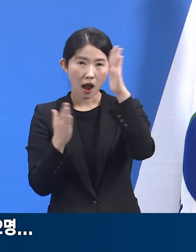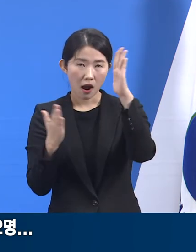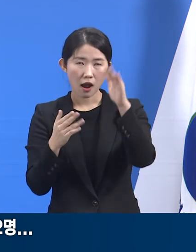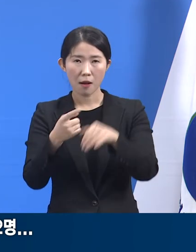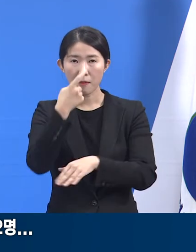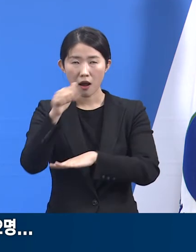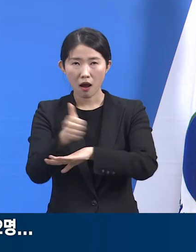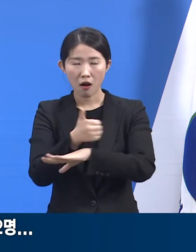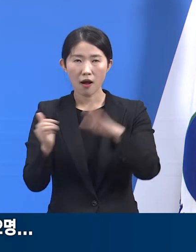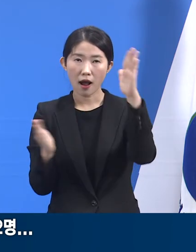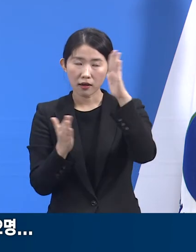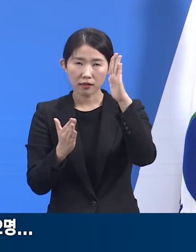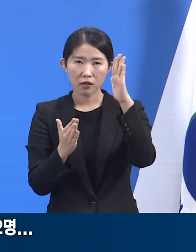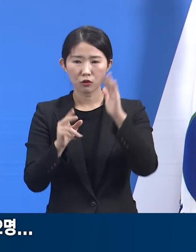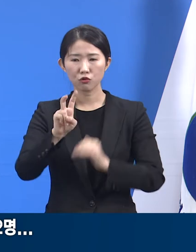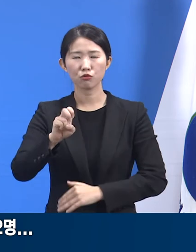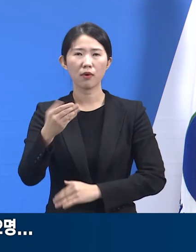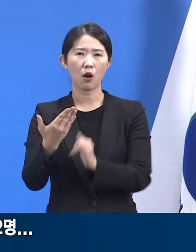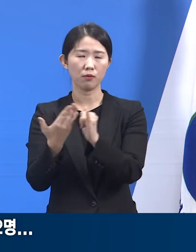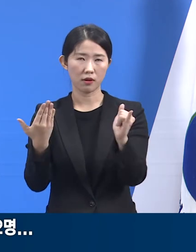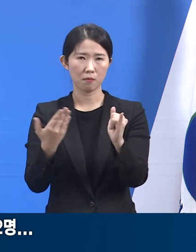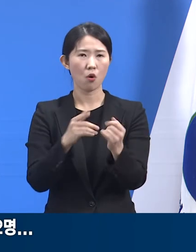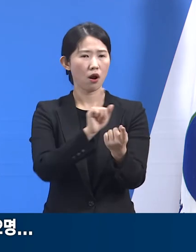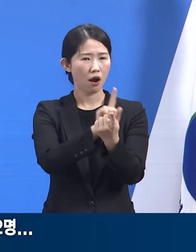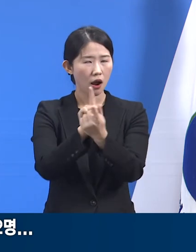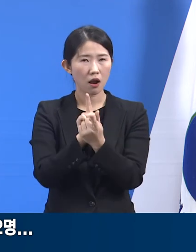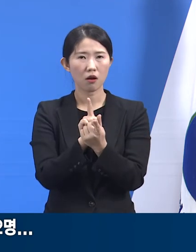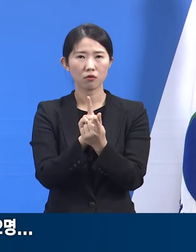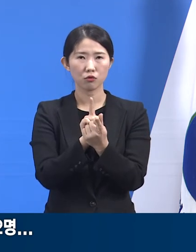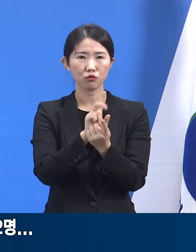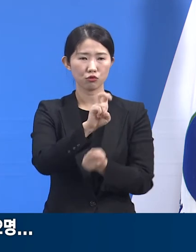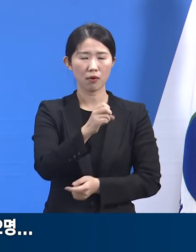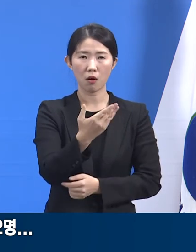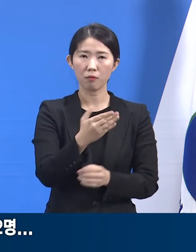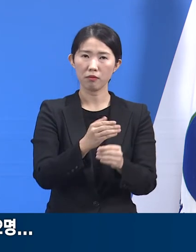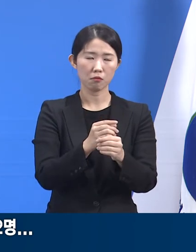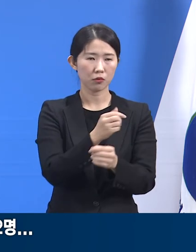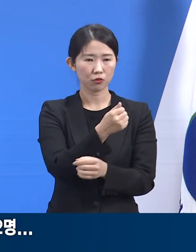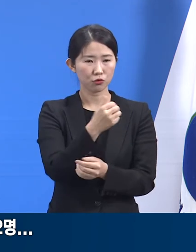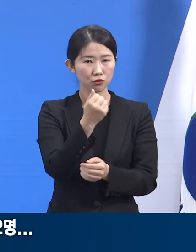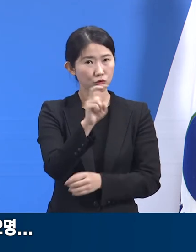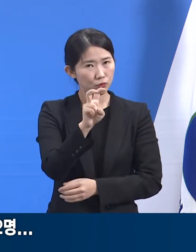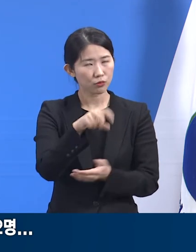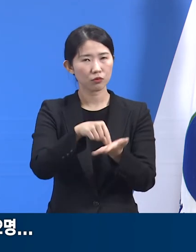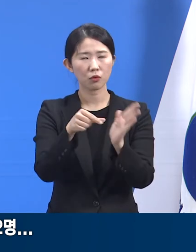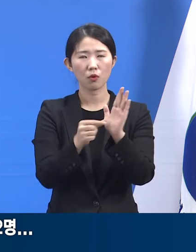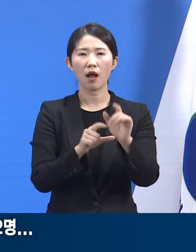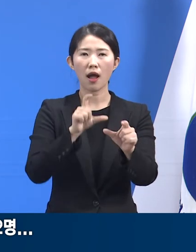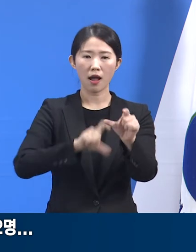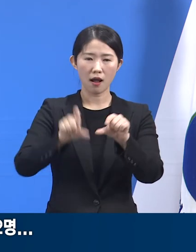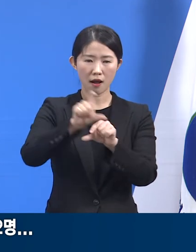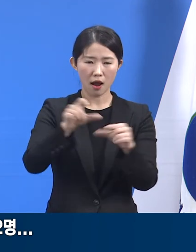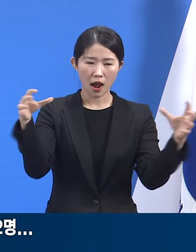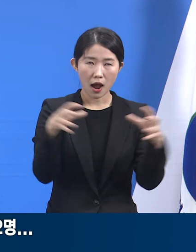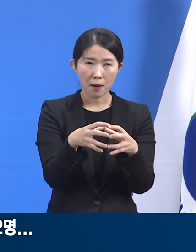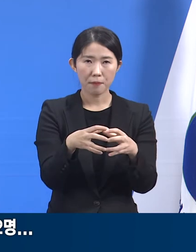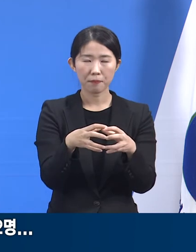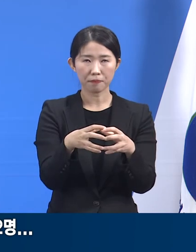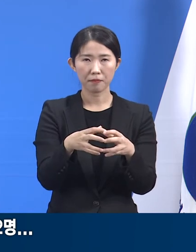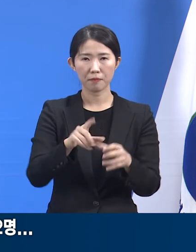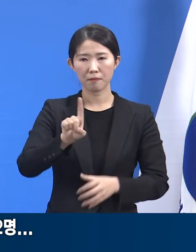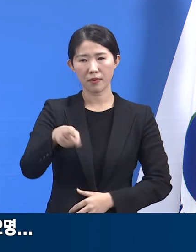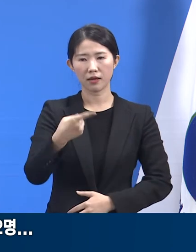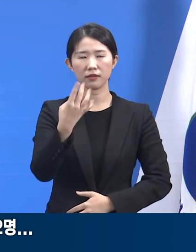접촉자 27명을 합하여 142명이 확진 판정을 받았습니다. 해당 학원과